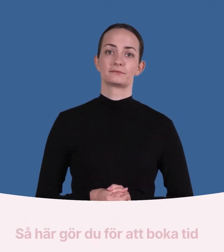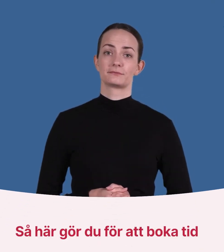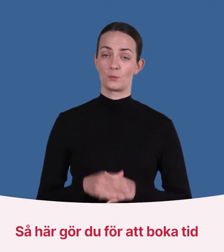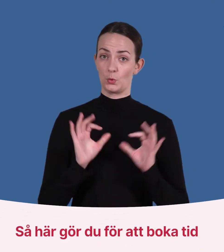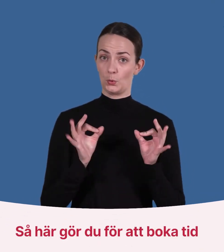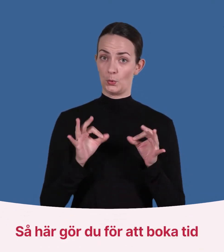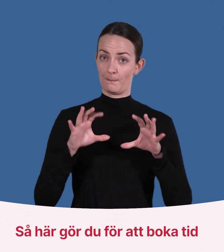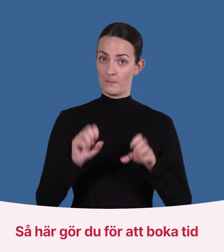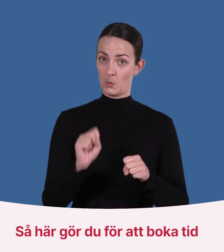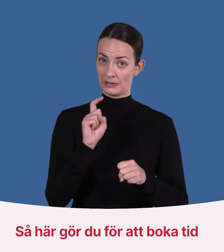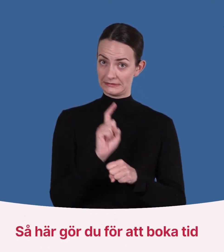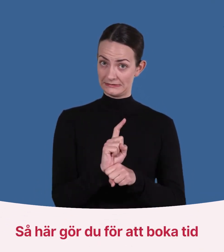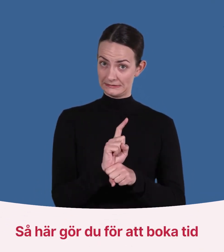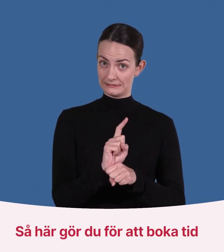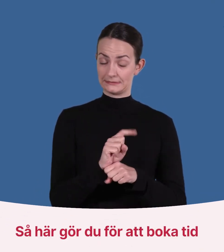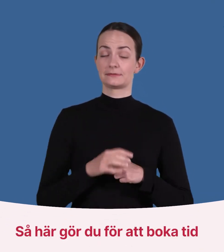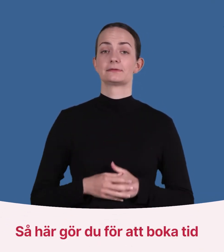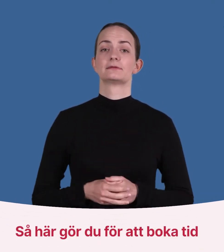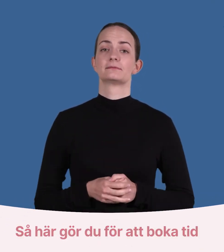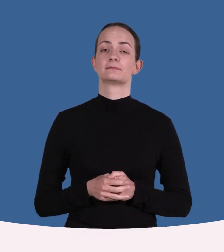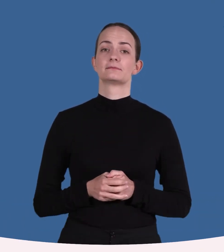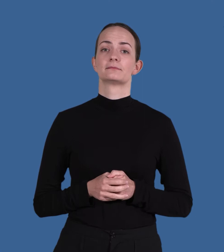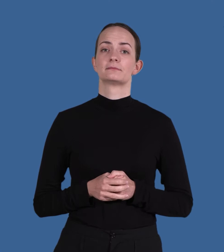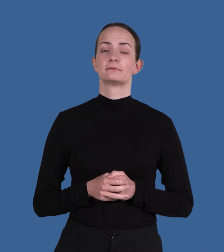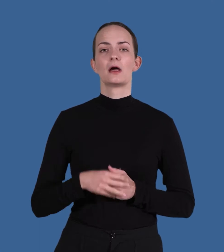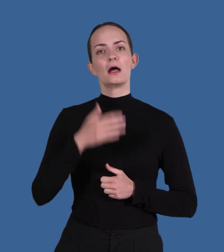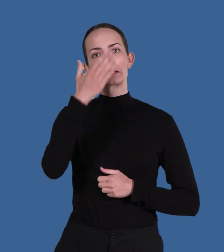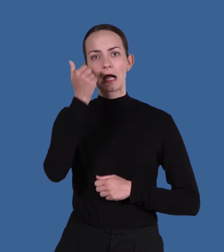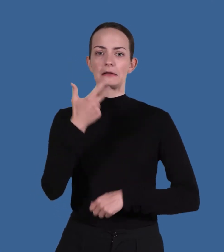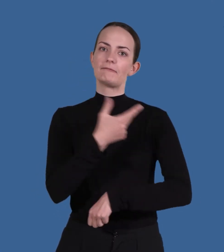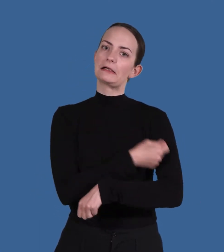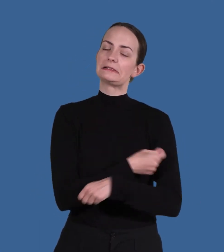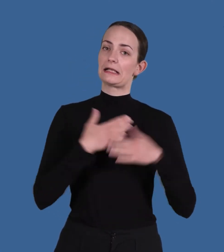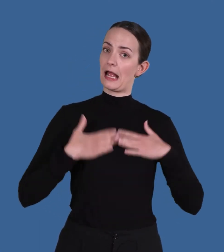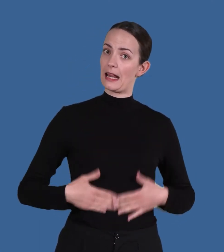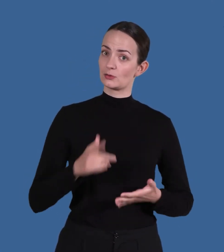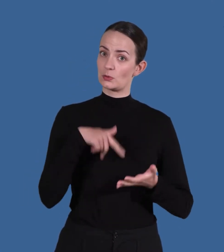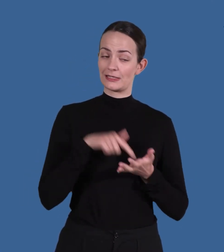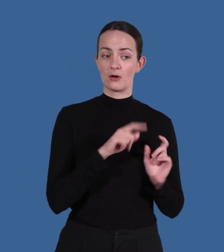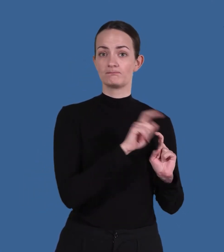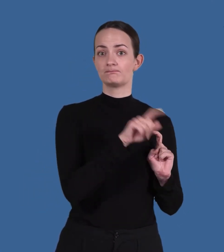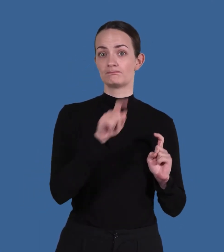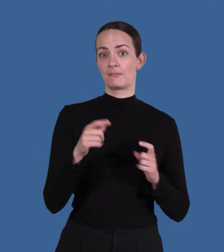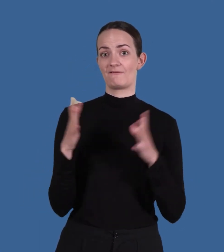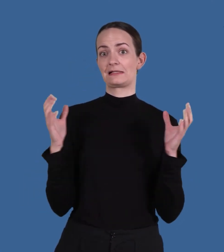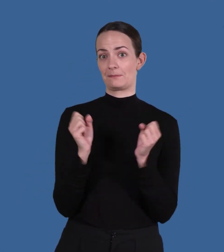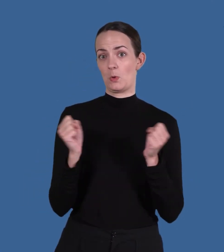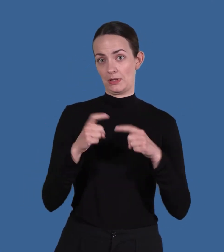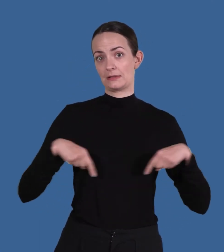Så här gör du för att boka tid Du kan vaccinera dig på valfri hälsocentral i Västerbottens län